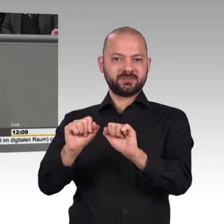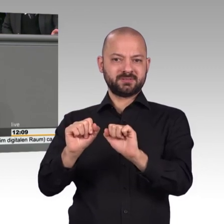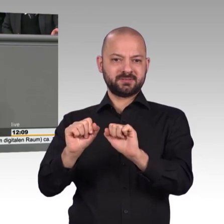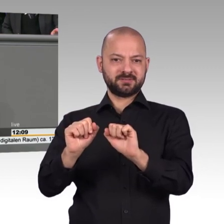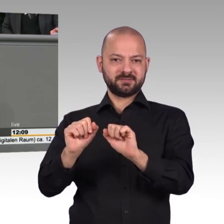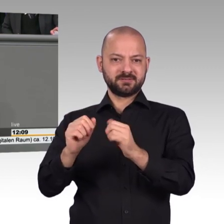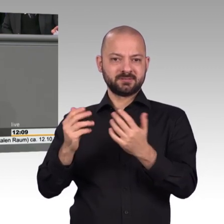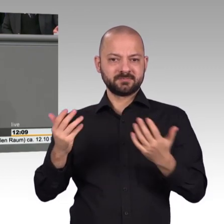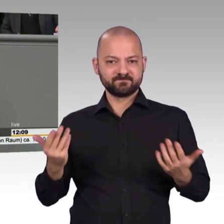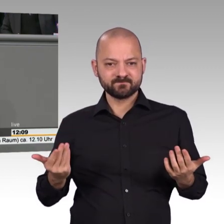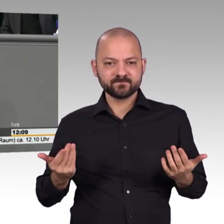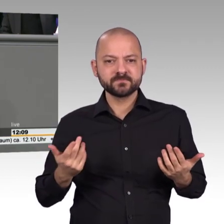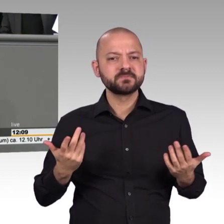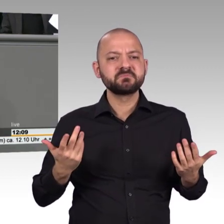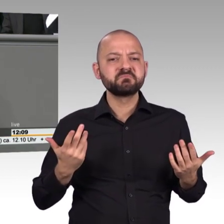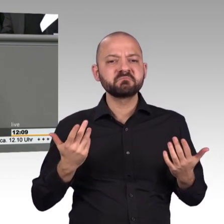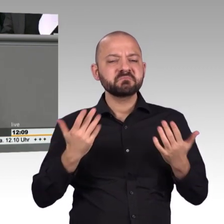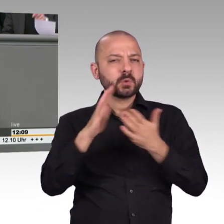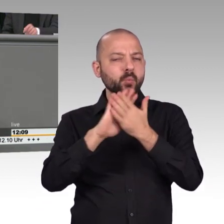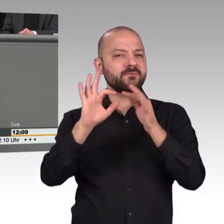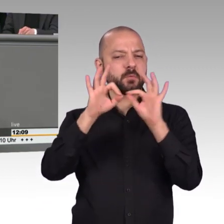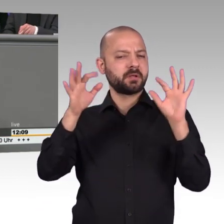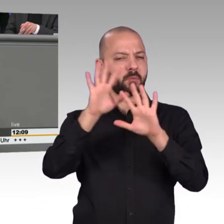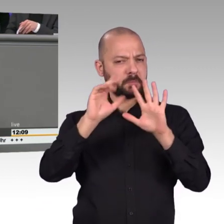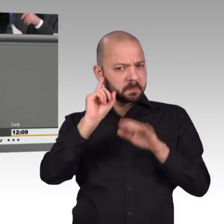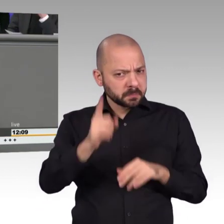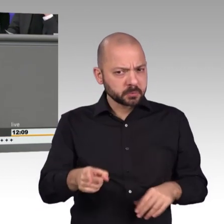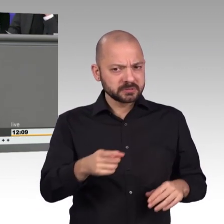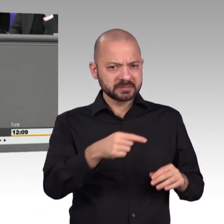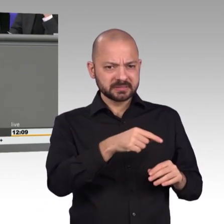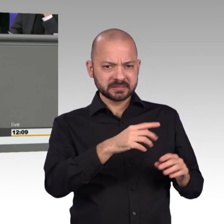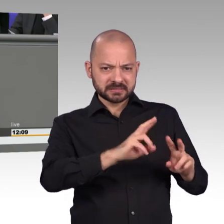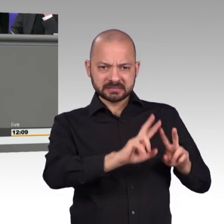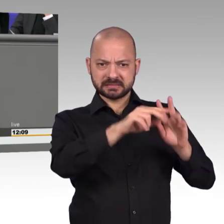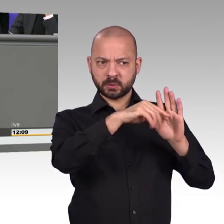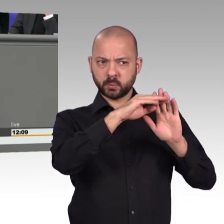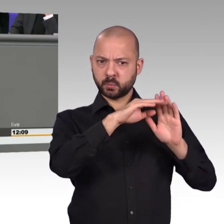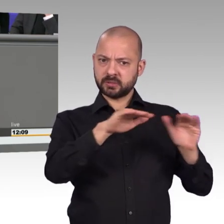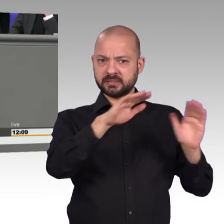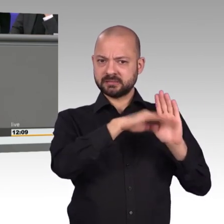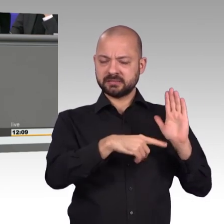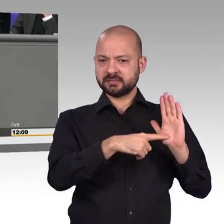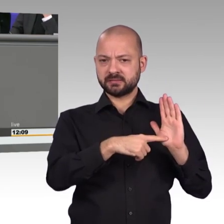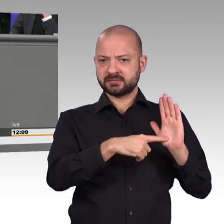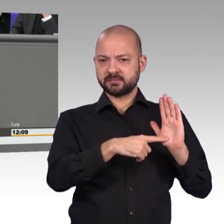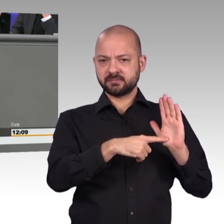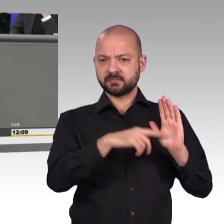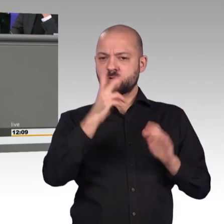ein Recht auf Verschlüsselung. Es machen aber zu wenig Gebrauch davon, sodass wir unser Hauptaugenmerk darauf